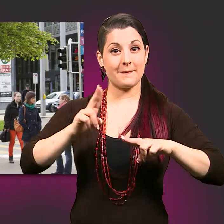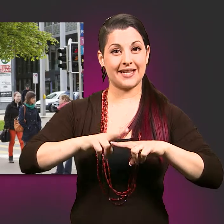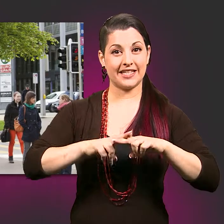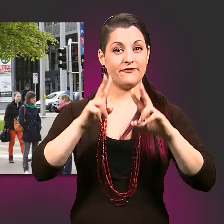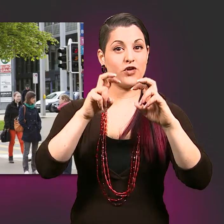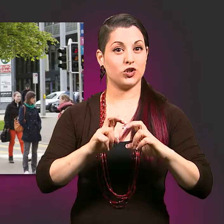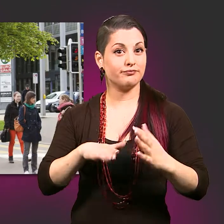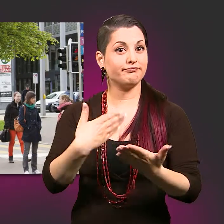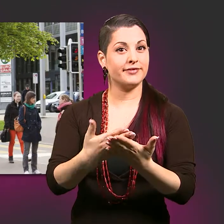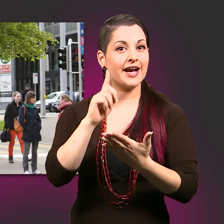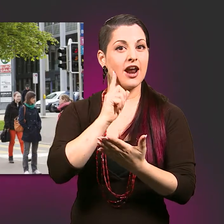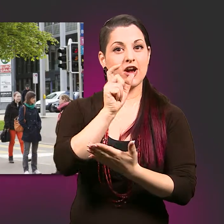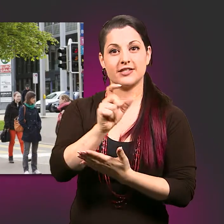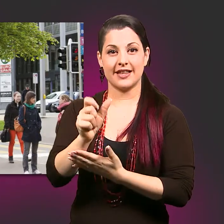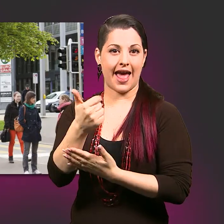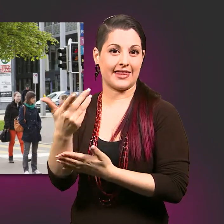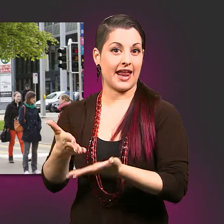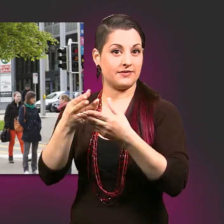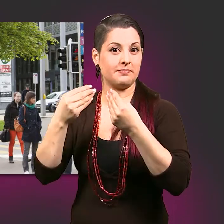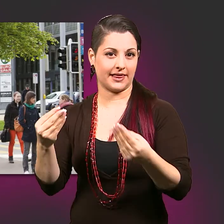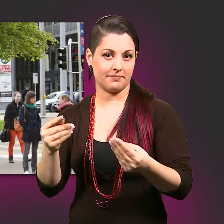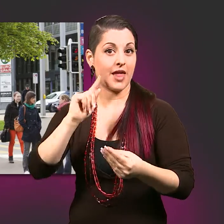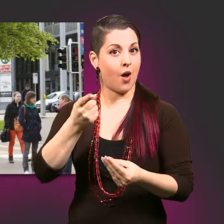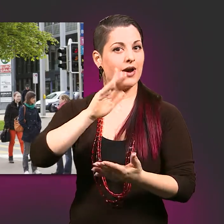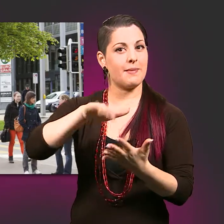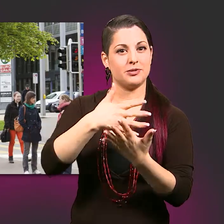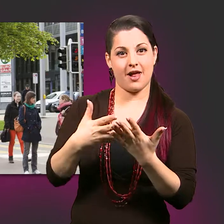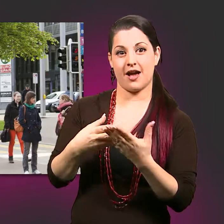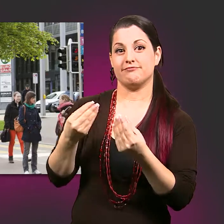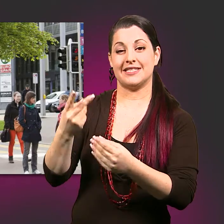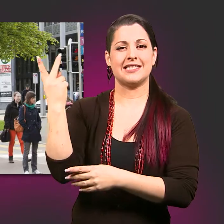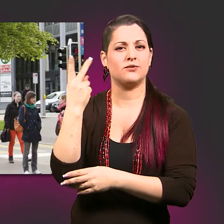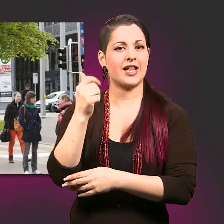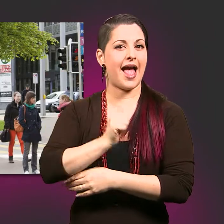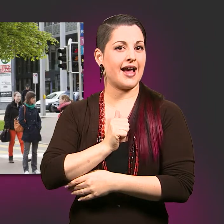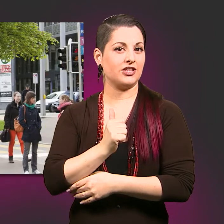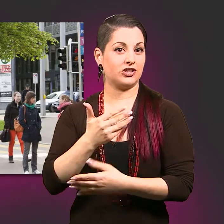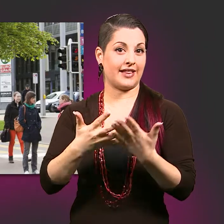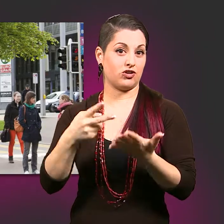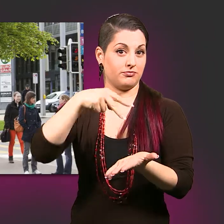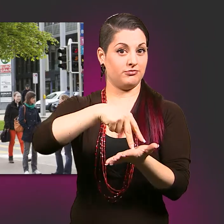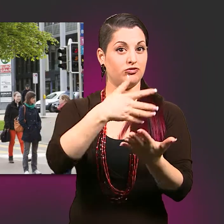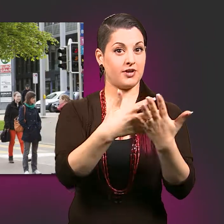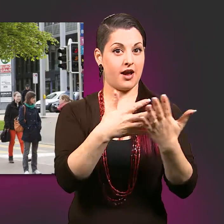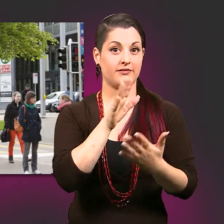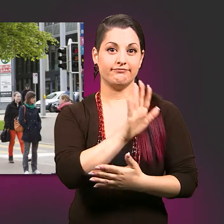Die medizinische Forschung bietet gehörlosen Menschen heute einige Hilfsmittel und die Gebärdensprache gilt als selbstverständliche und